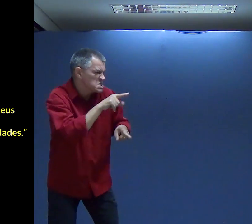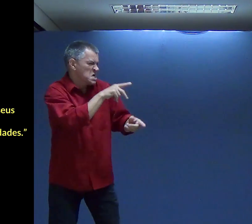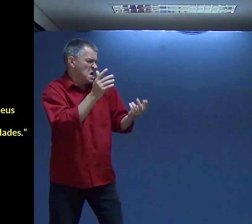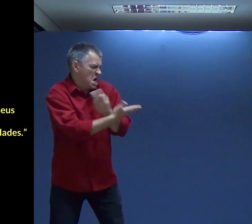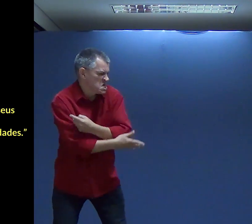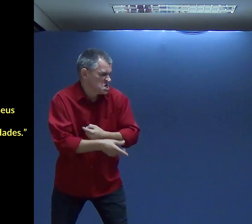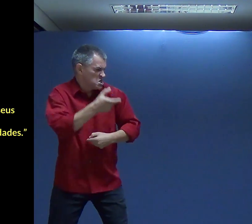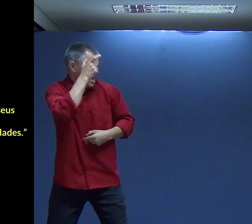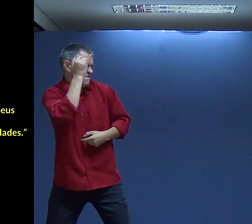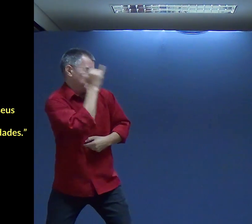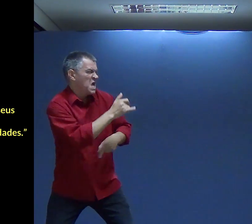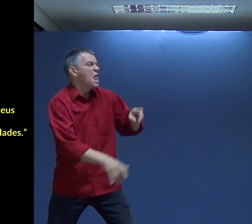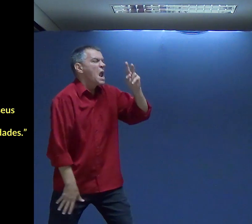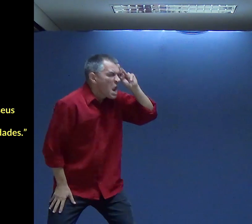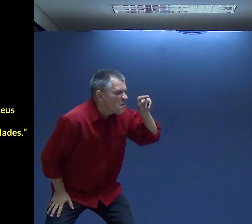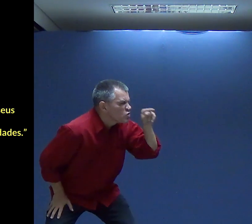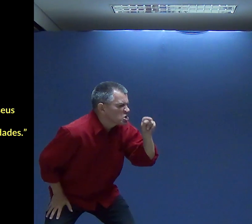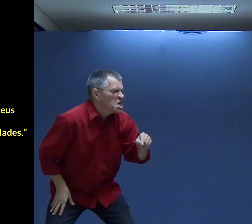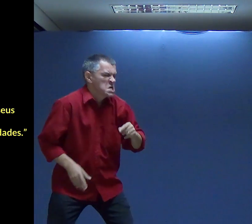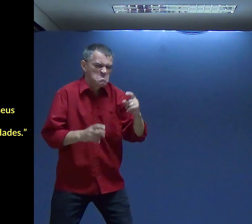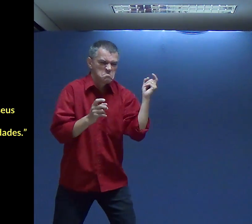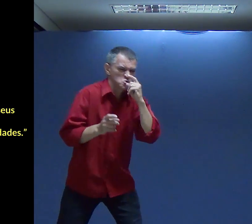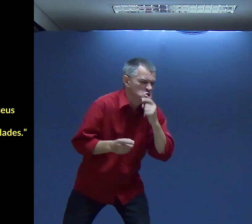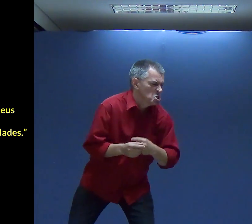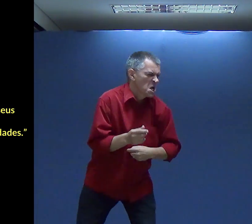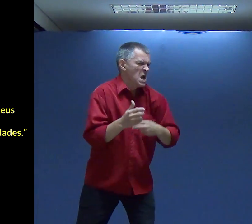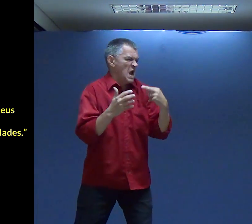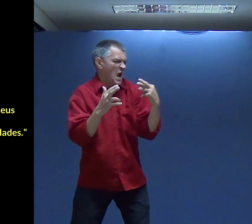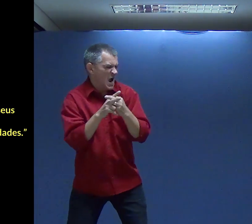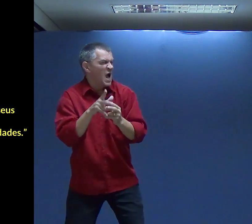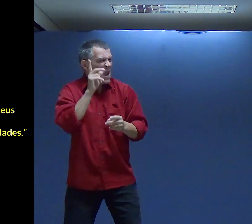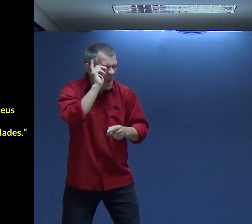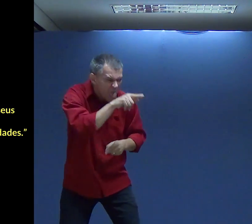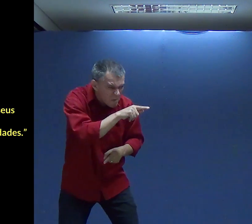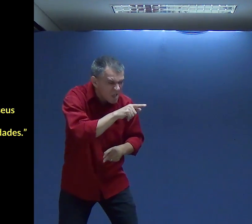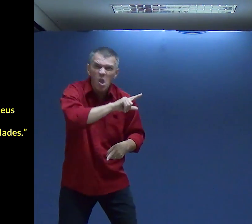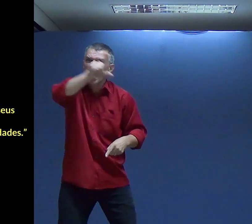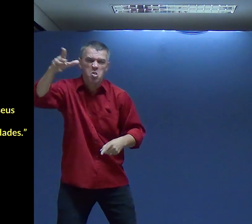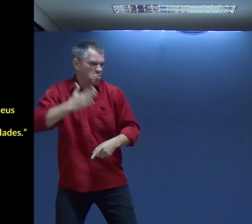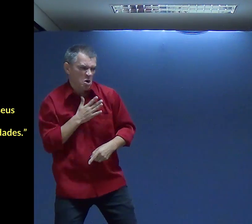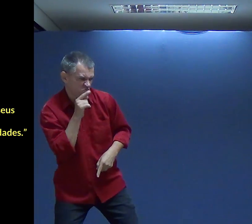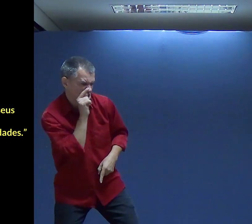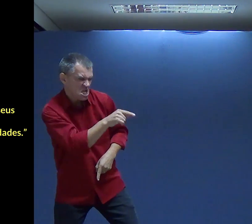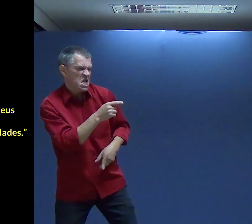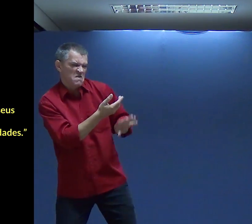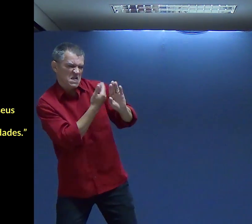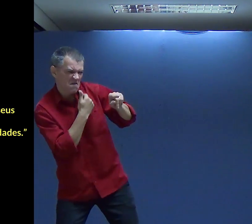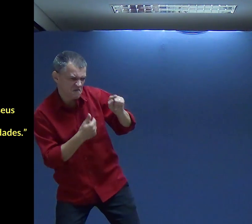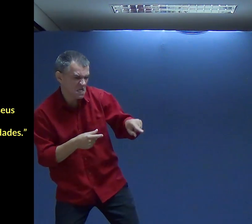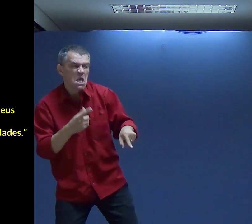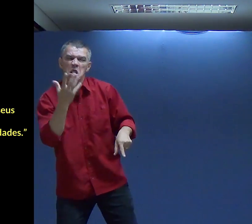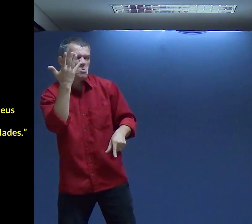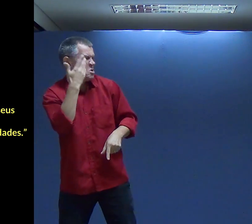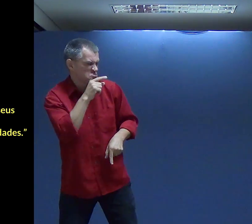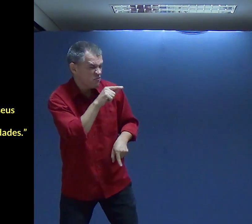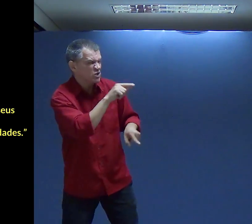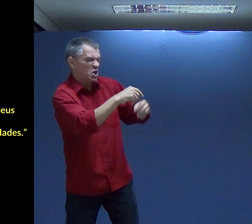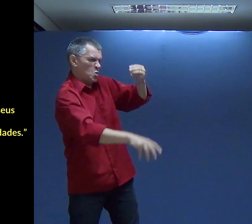acusa Ele fica trazendo A nossa memória Você lembra? Você mentiu Você brigou Você ficou fazendo isso Isso e isso